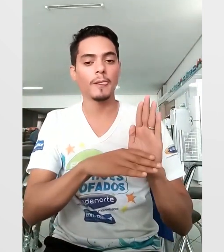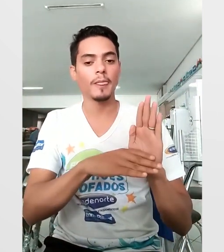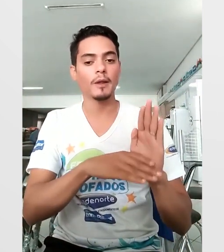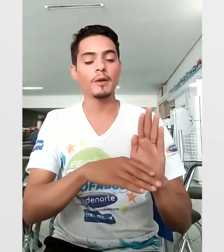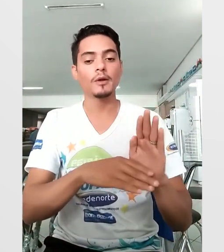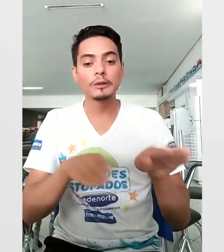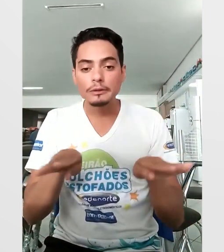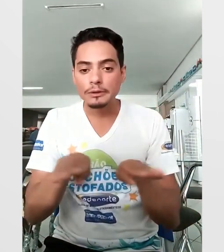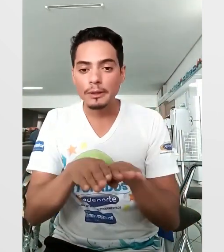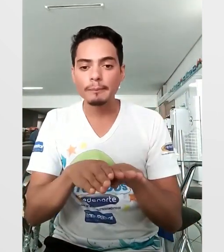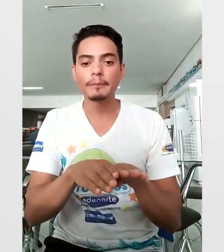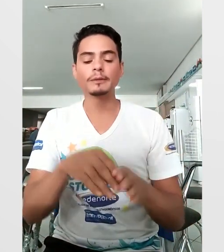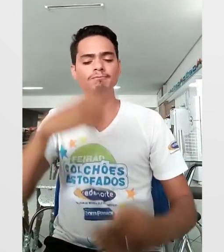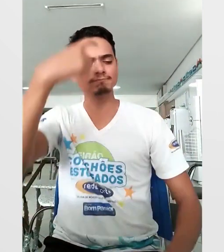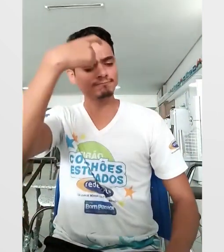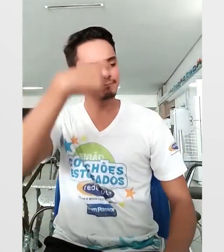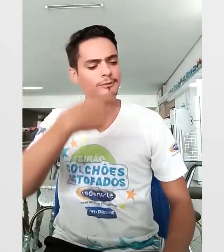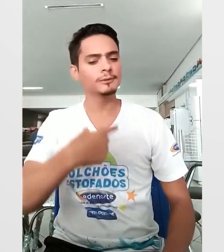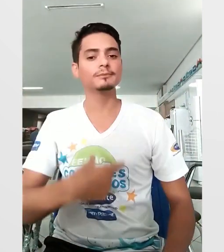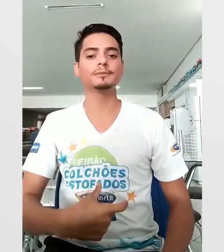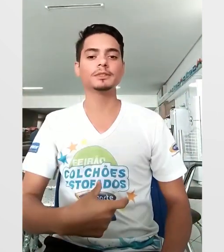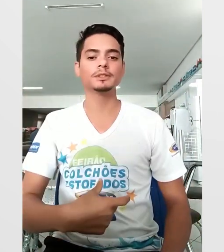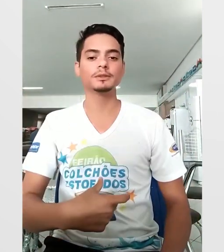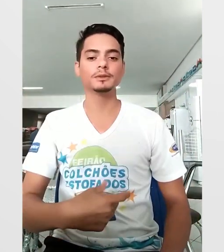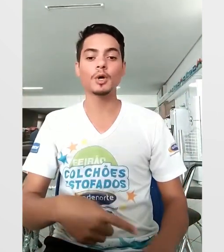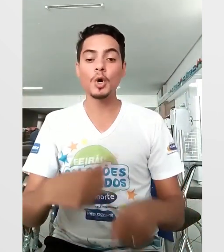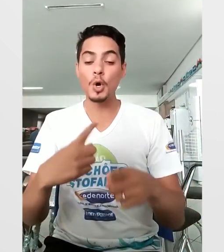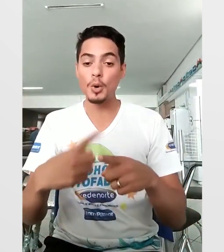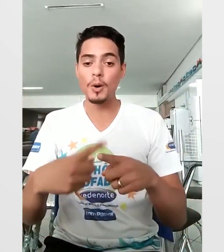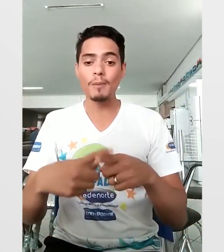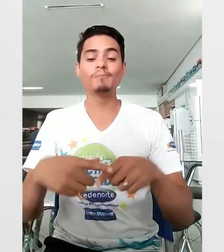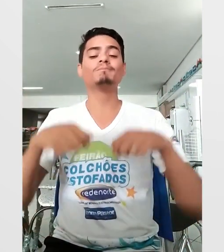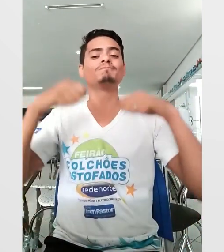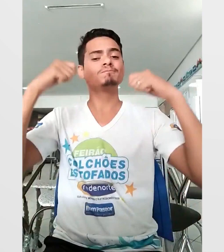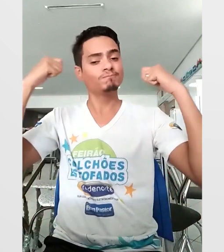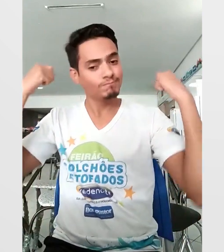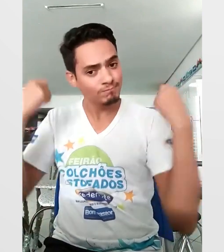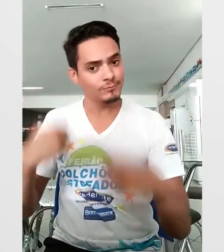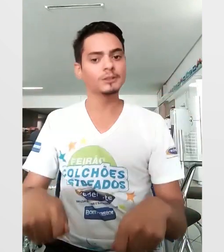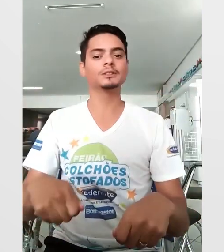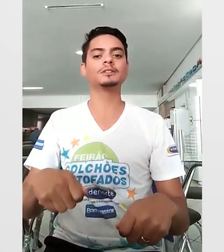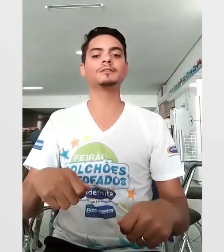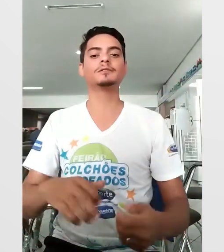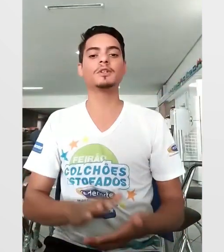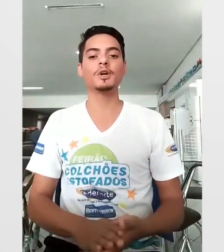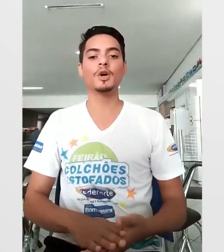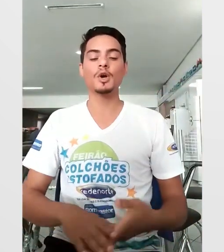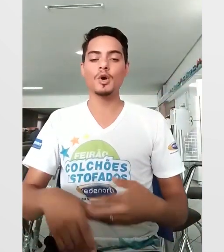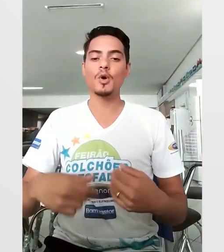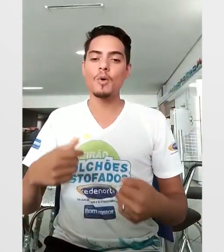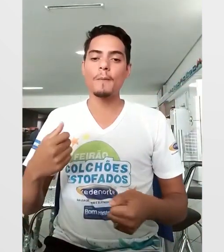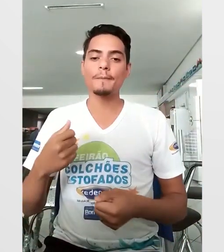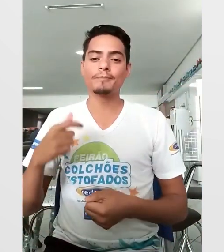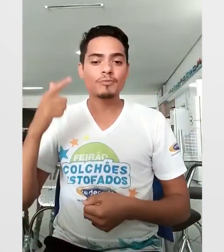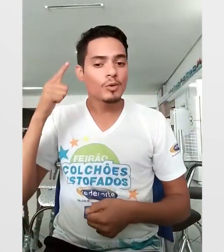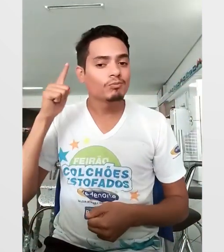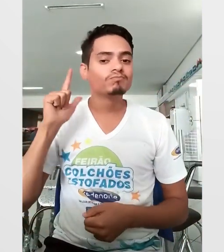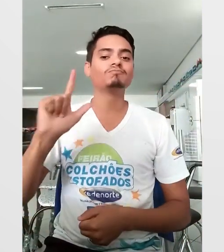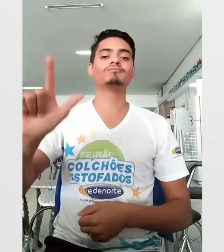acredite em você mesmo. Assim como eu, você também consegue se desenvolver na Libras e avançar cada vez mais,